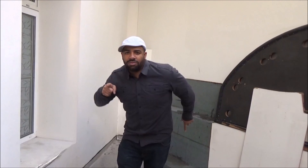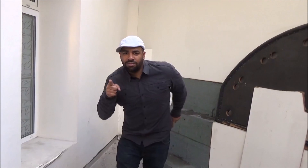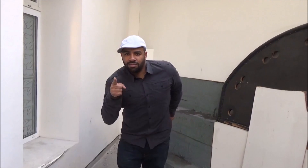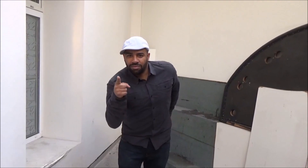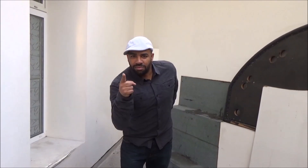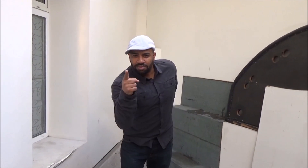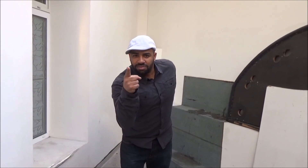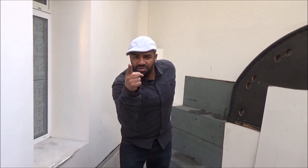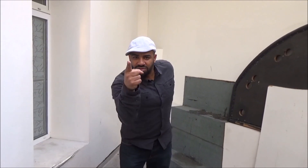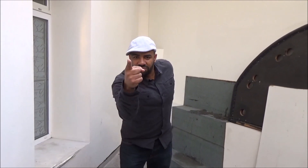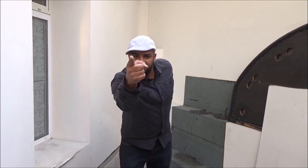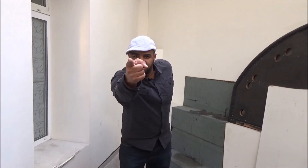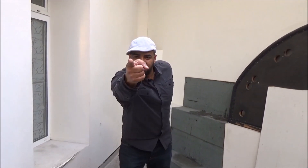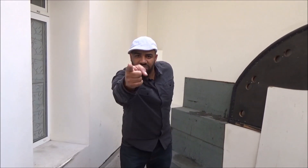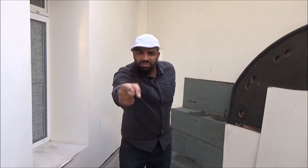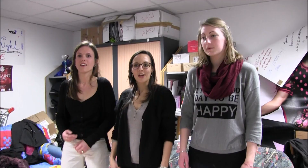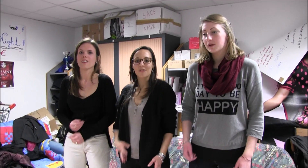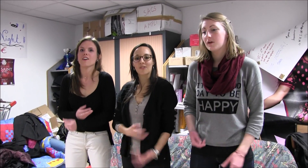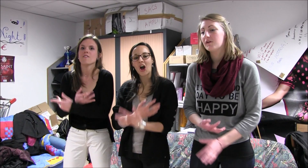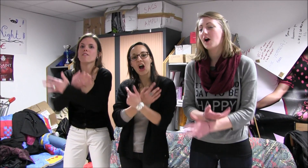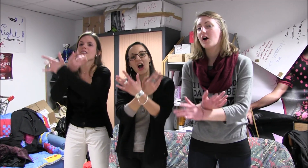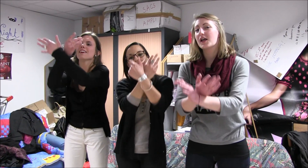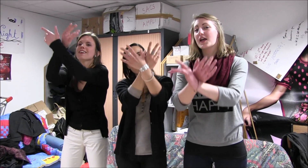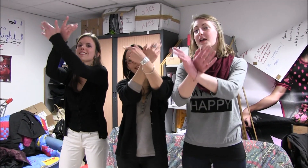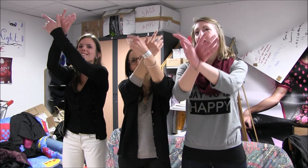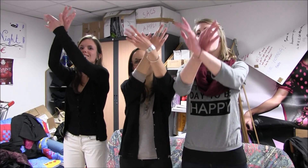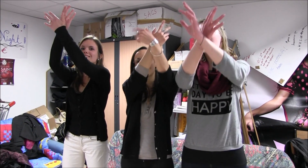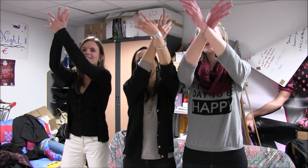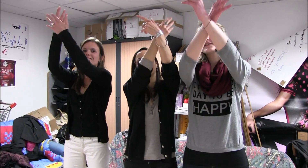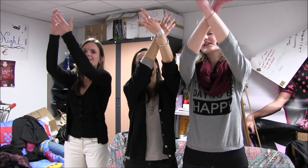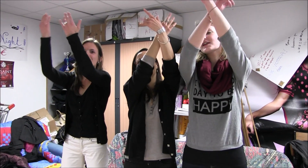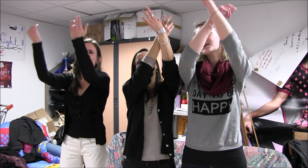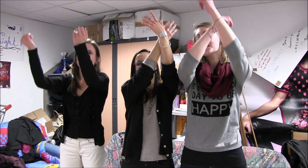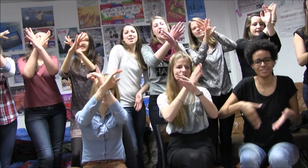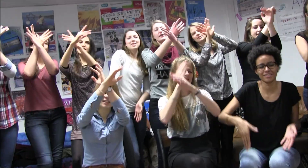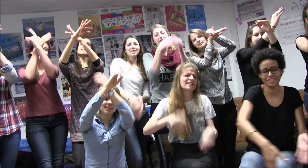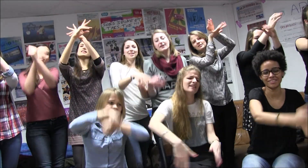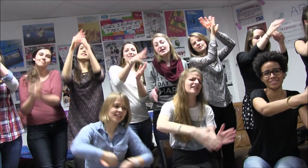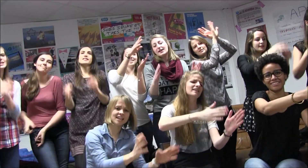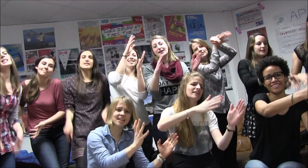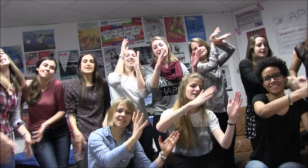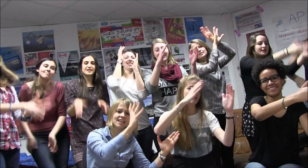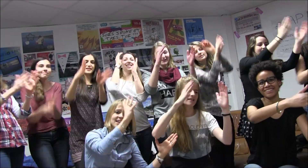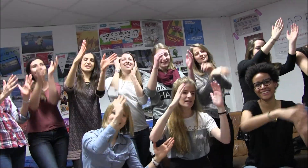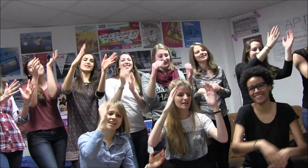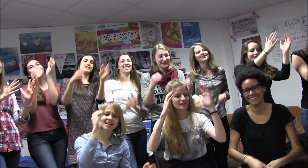vie, vol et vas-y